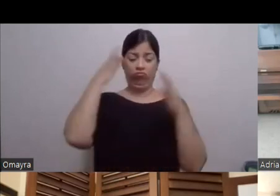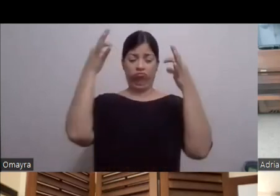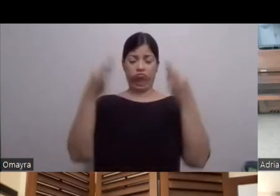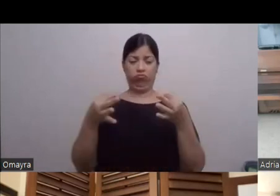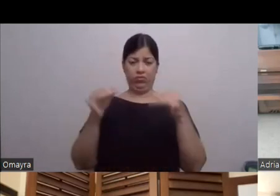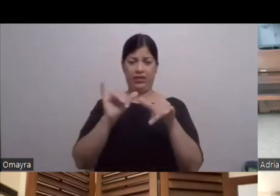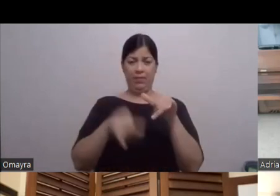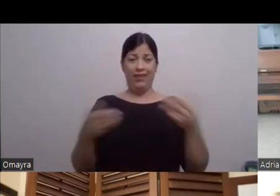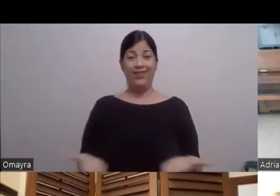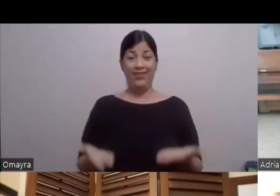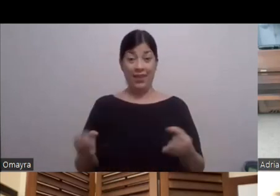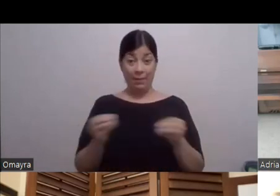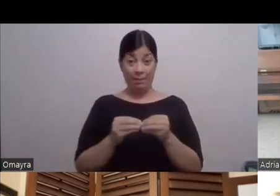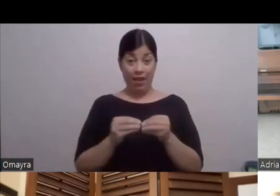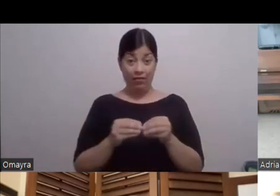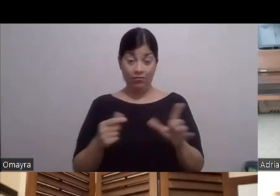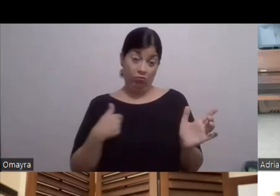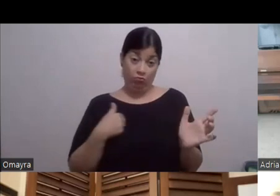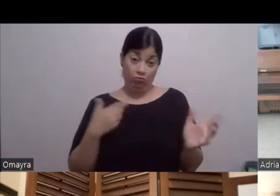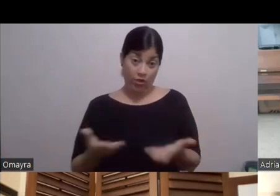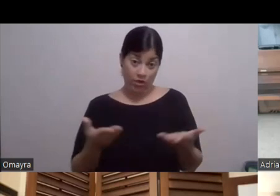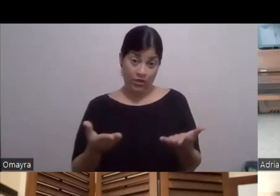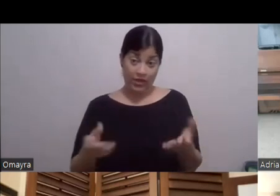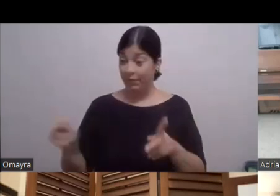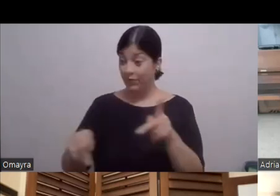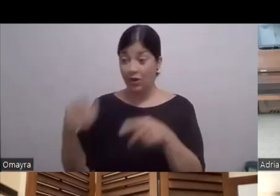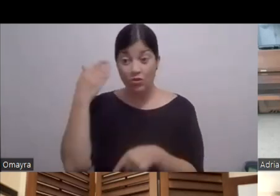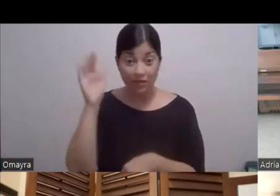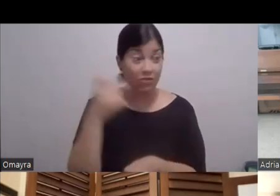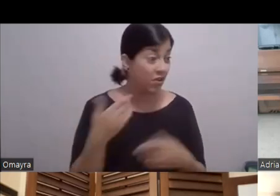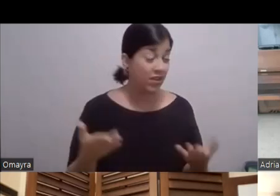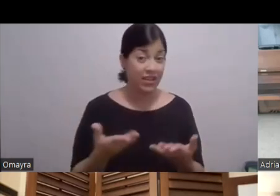También me estoy aquí La gente La que no sabe Que estoy aquí Aquí en Puerto Rico No he trabajado Después de la película